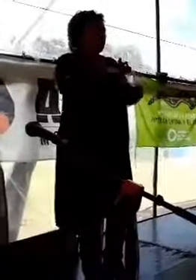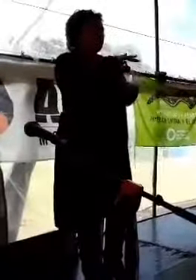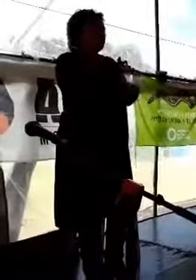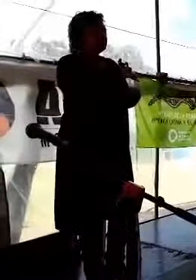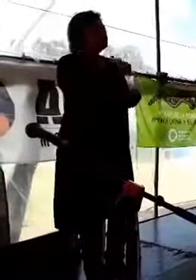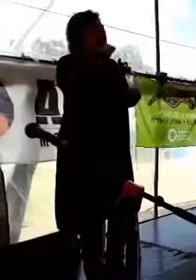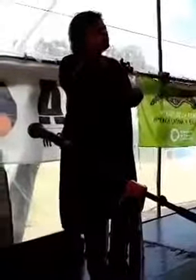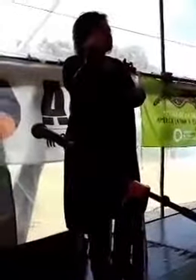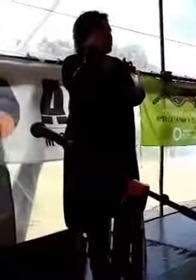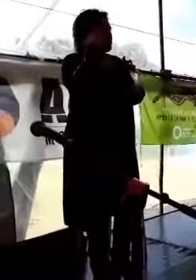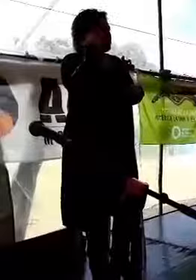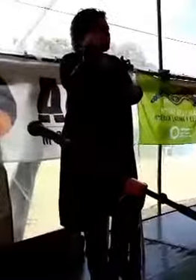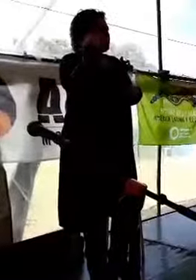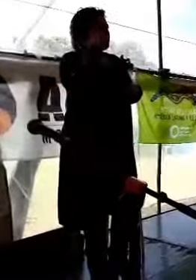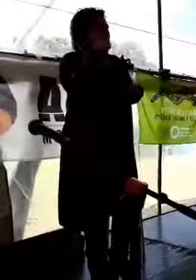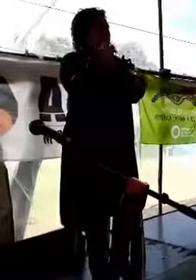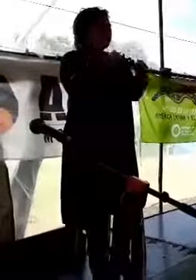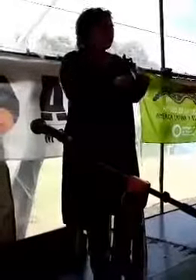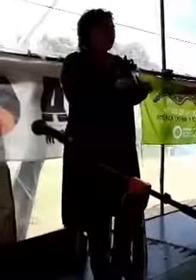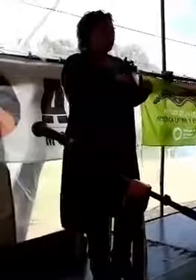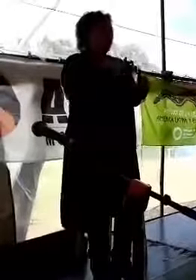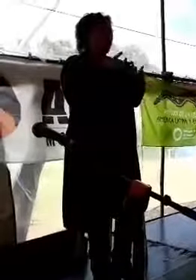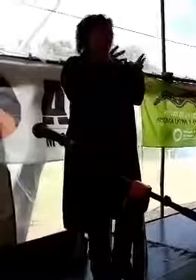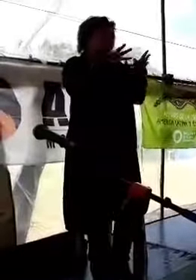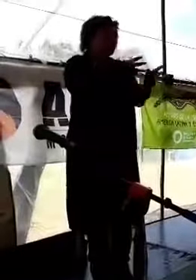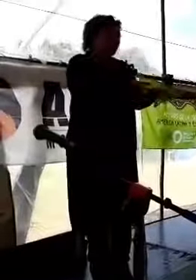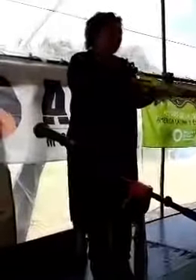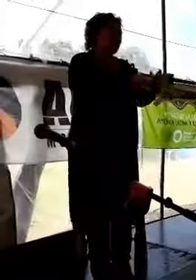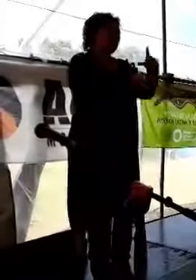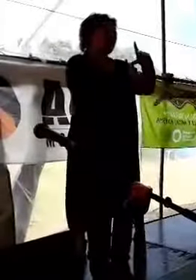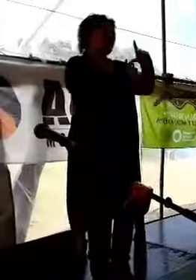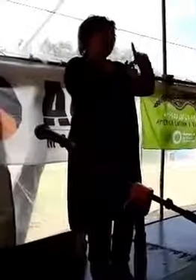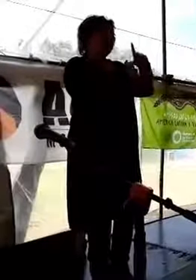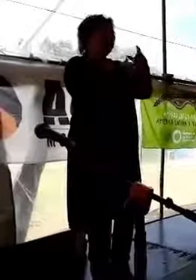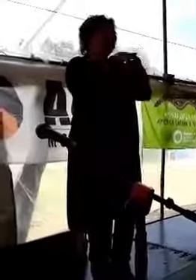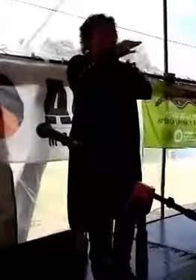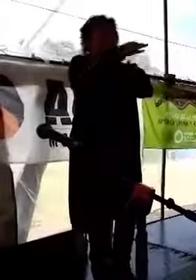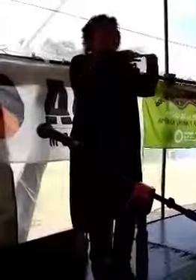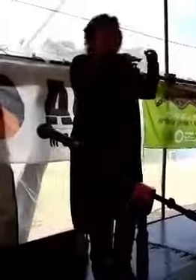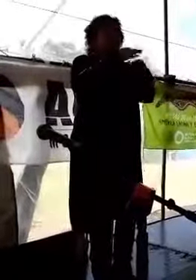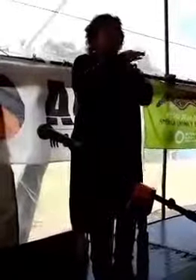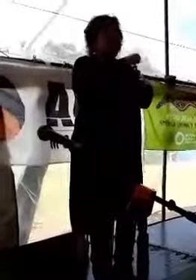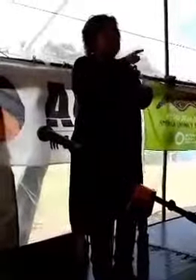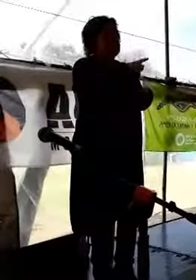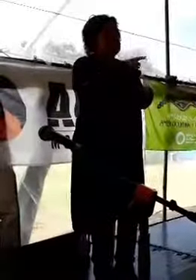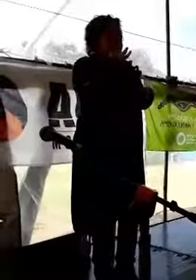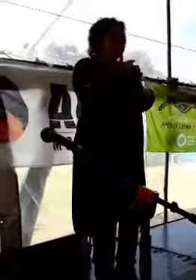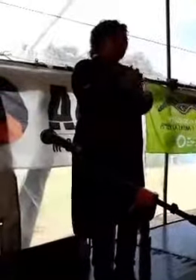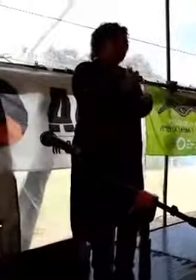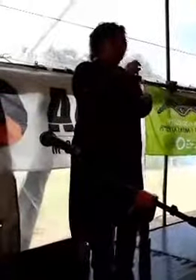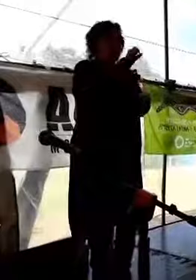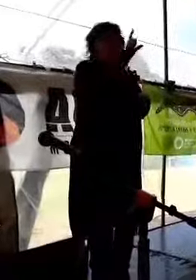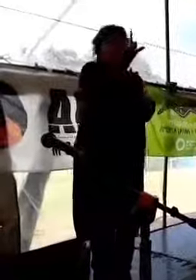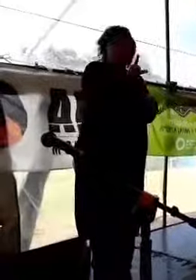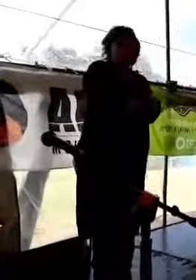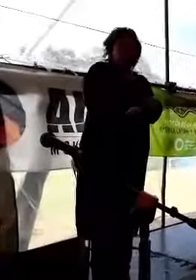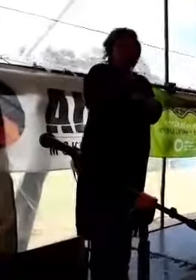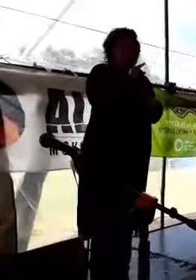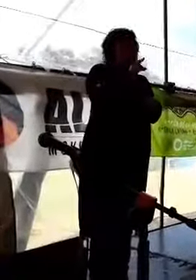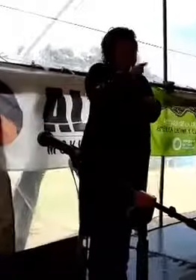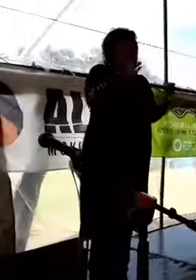Sabemos que estes são nossos desafios. América Latina e Caribe é um continente que se há